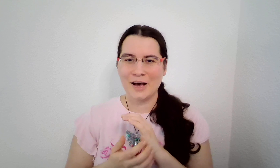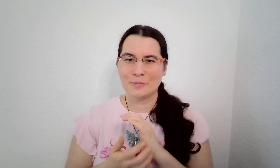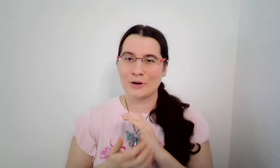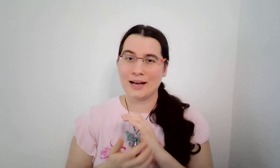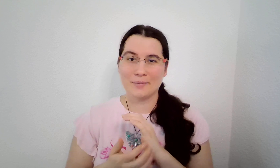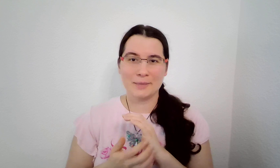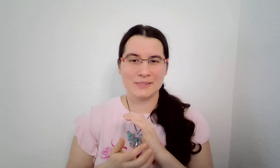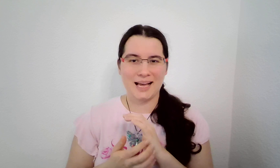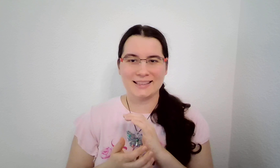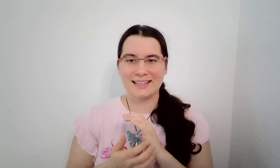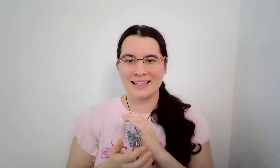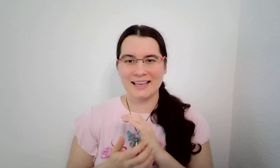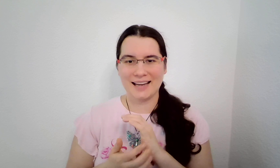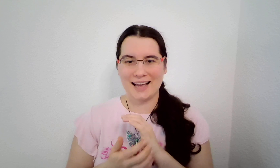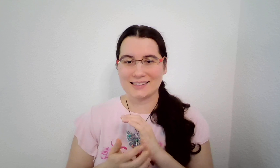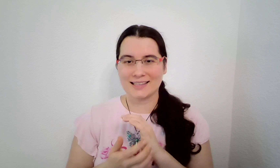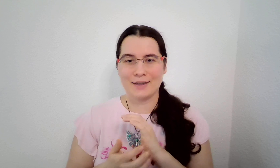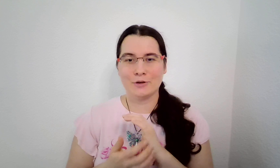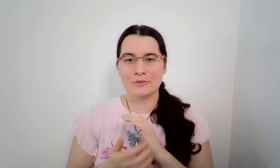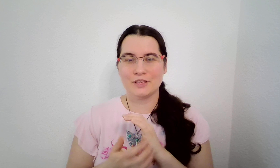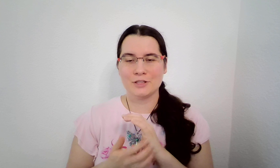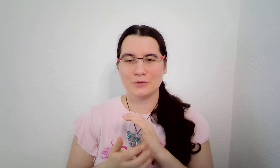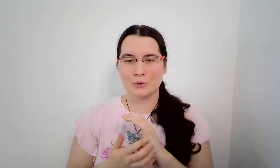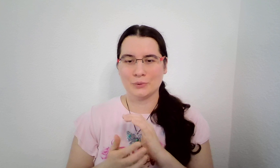Mohla bych psát knihy na zdravou výživu.